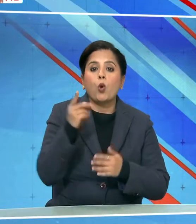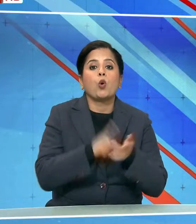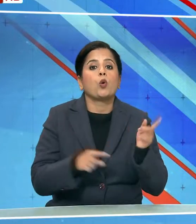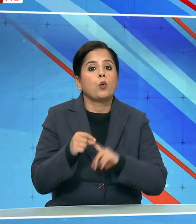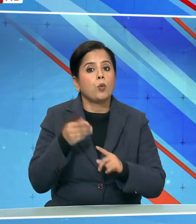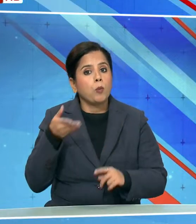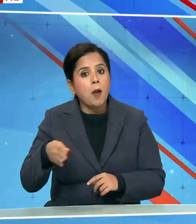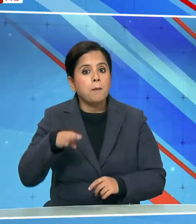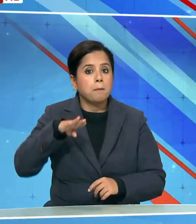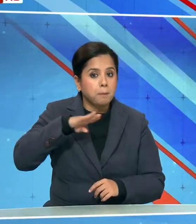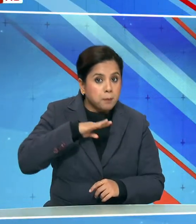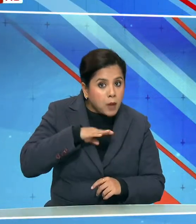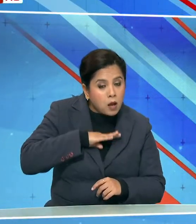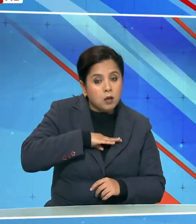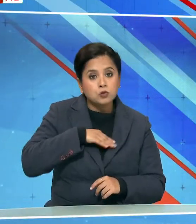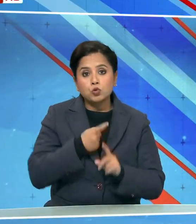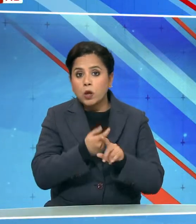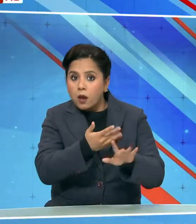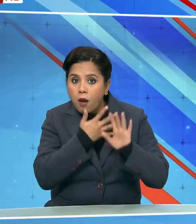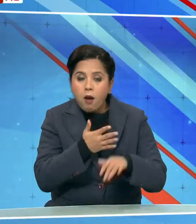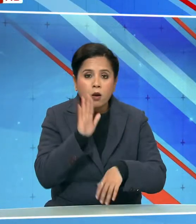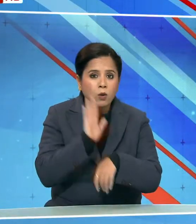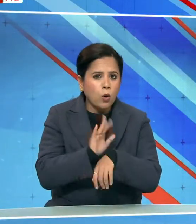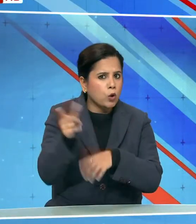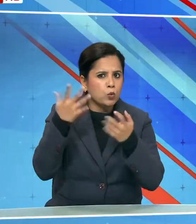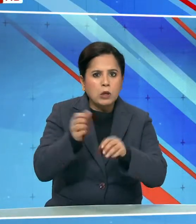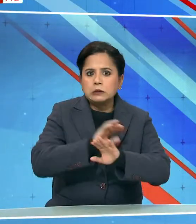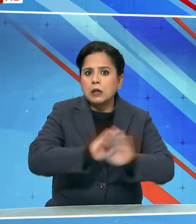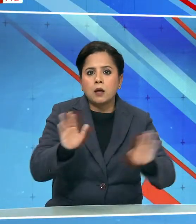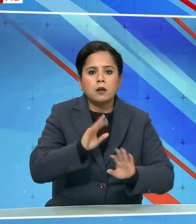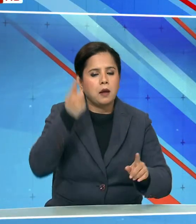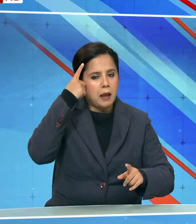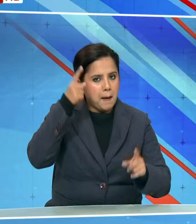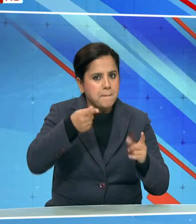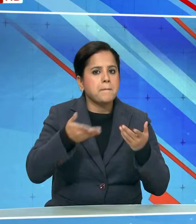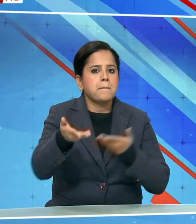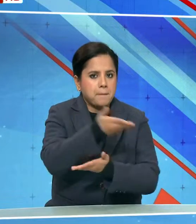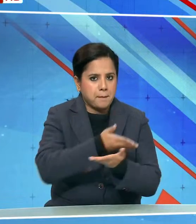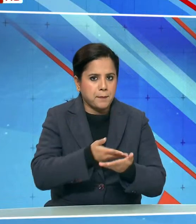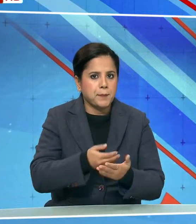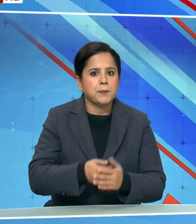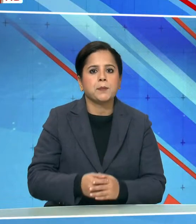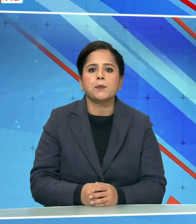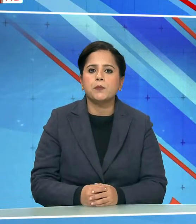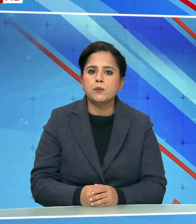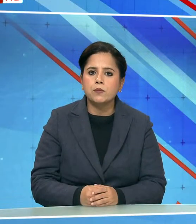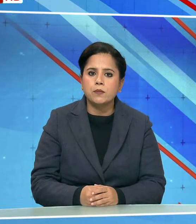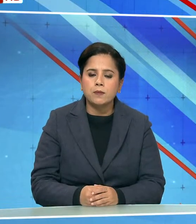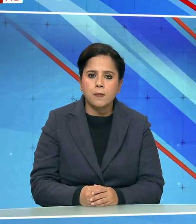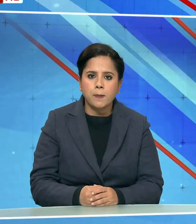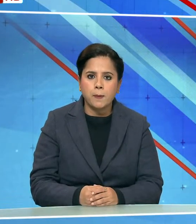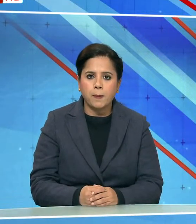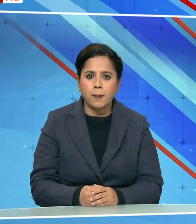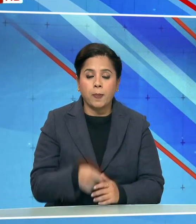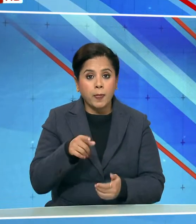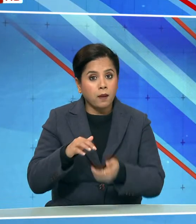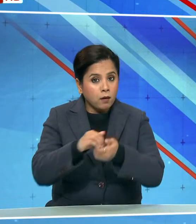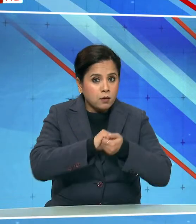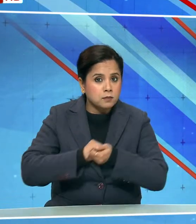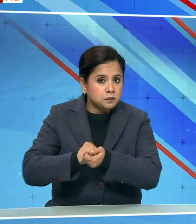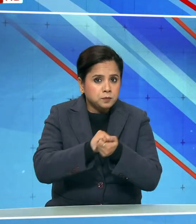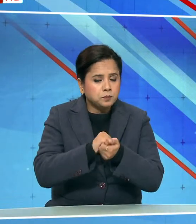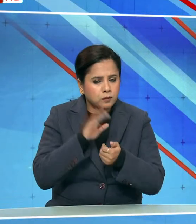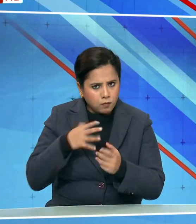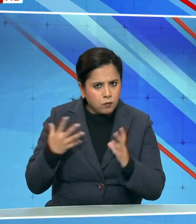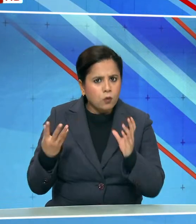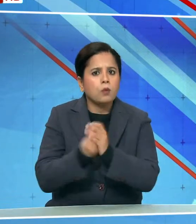प्रदेश महराश्टर केरल में कॉंग्रेस नहीं चाहिए इस घटबंदन में साथी